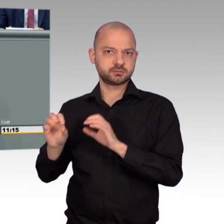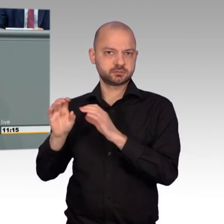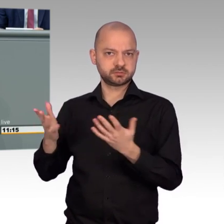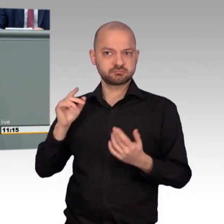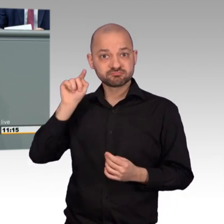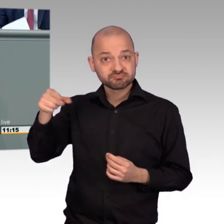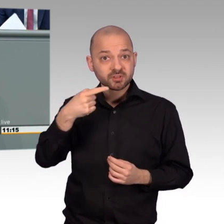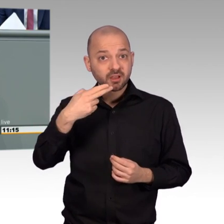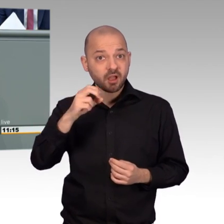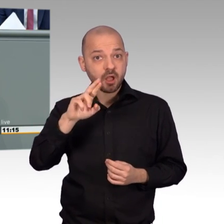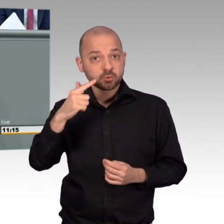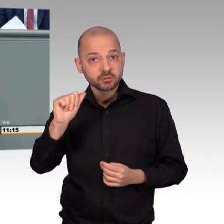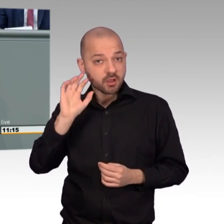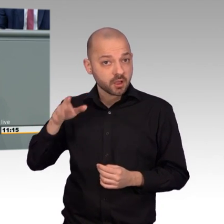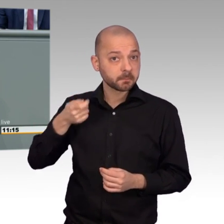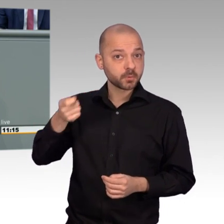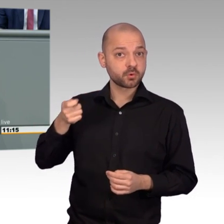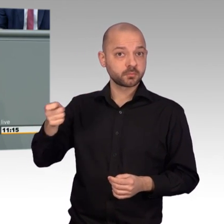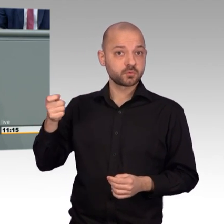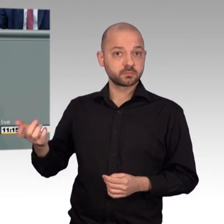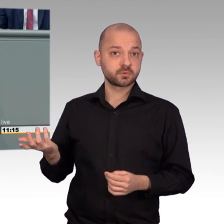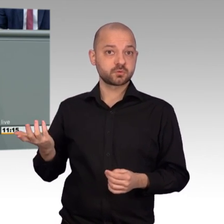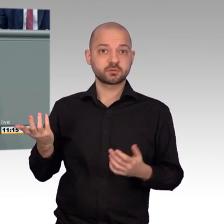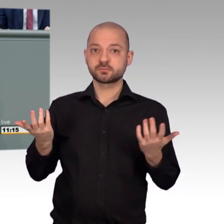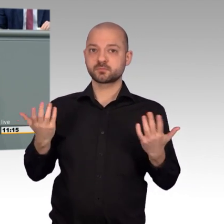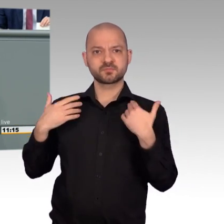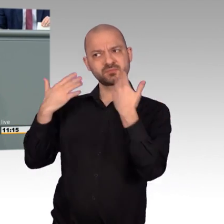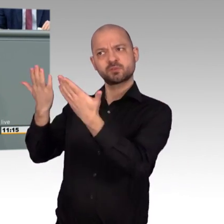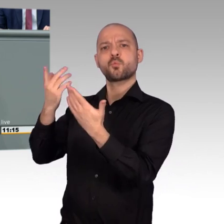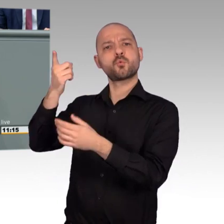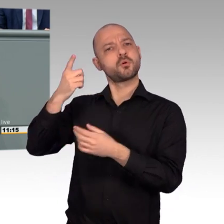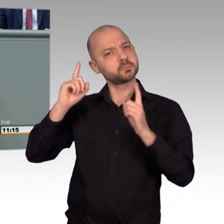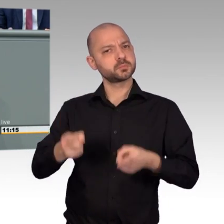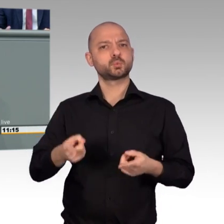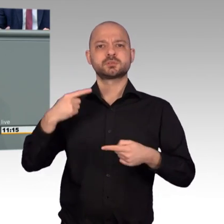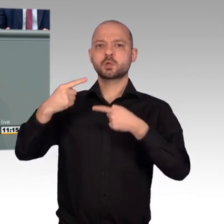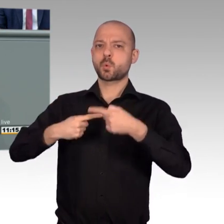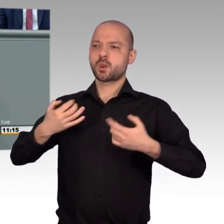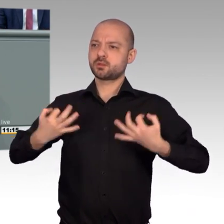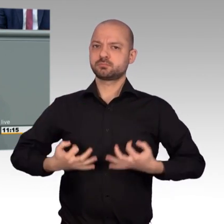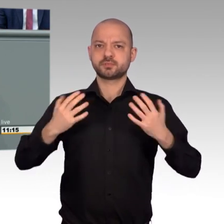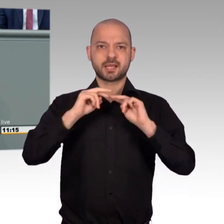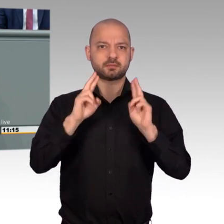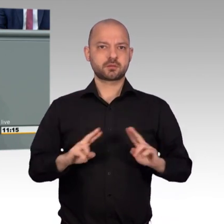in Guta wieder mordet und wieder Zivilisten sterben ist, dann muss auch Russland seiner